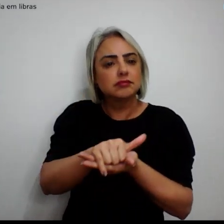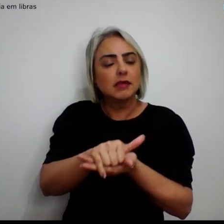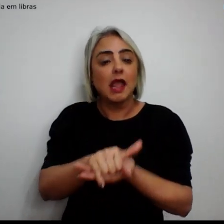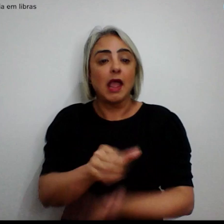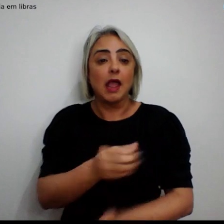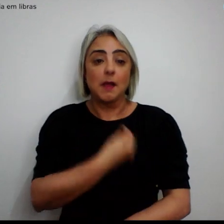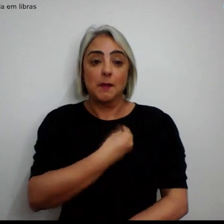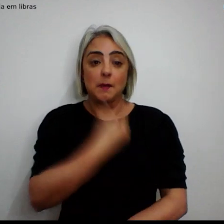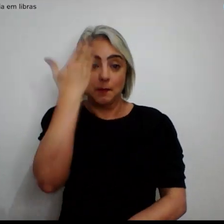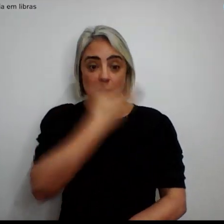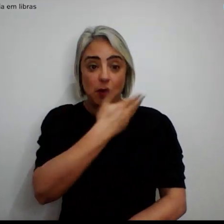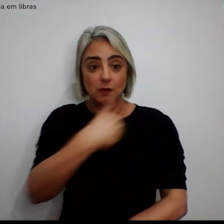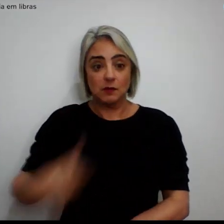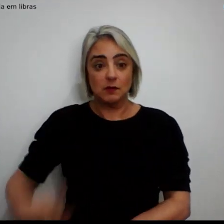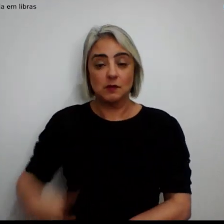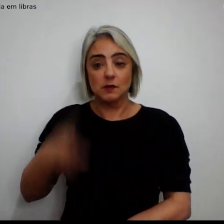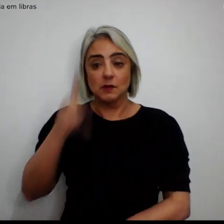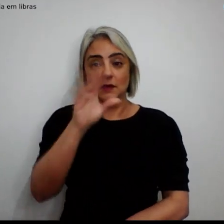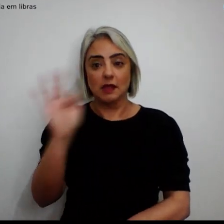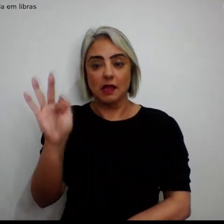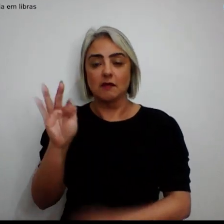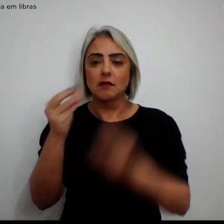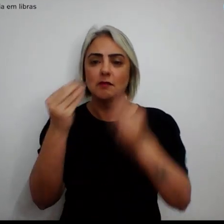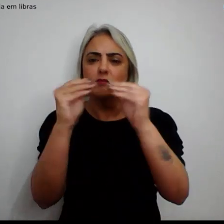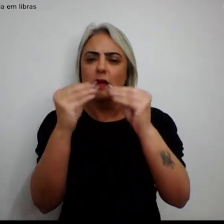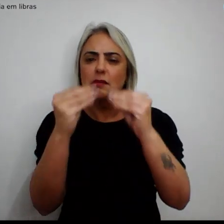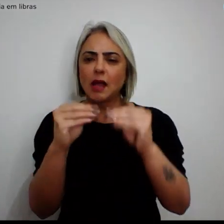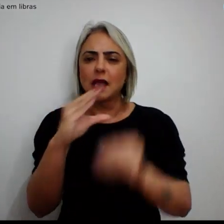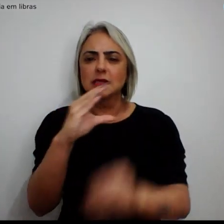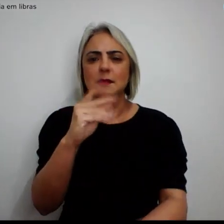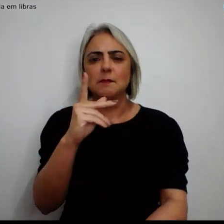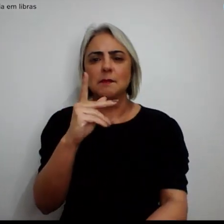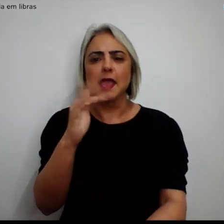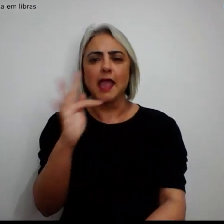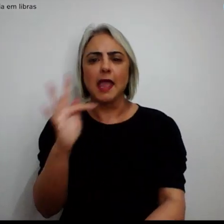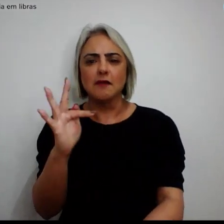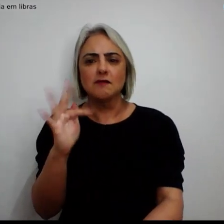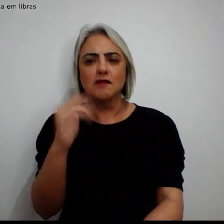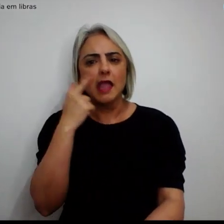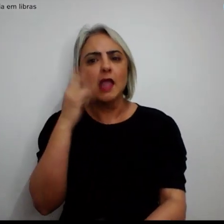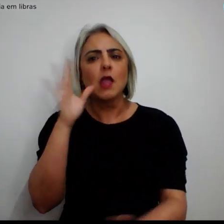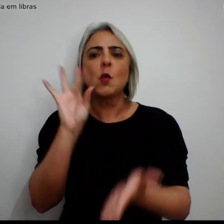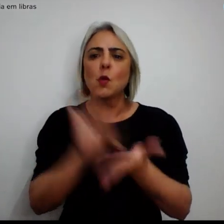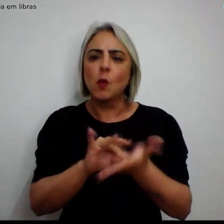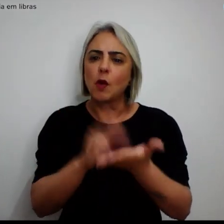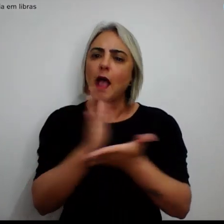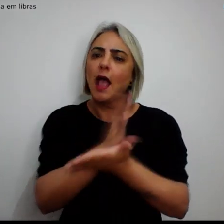de Vida GDF, inserir o CPF e confirmar alguns dados.